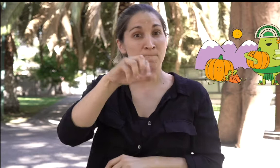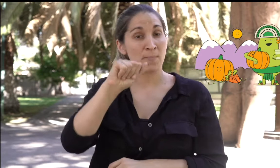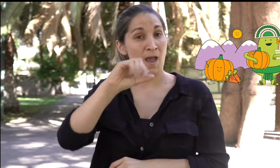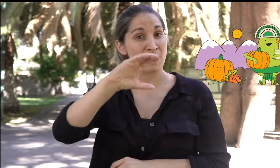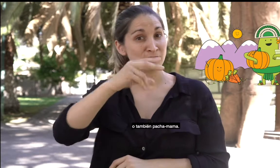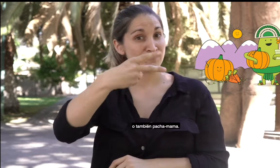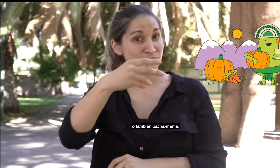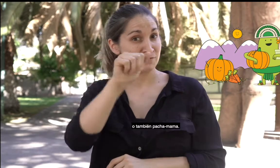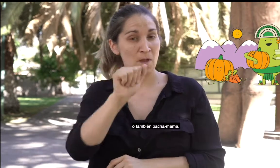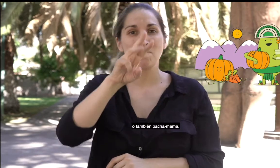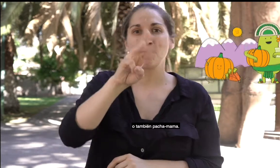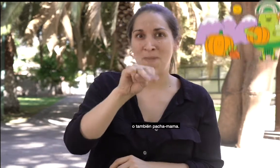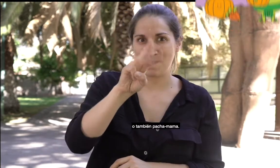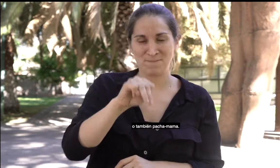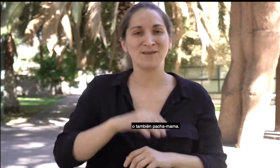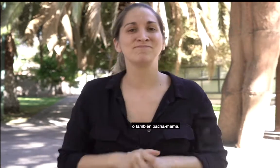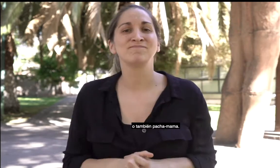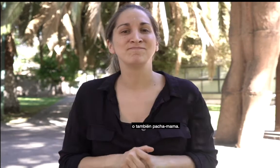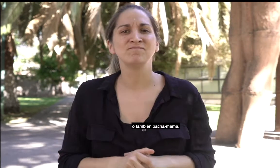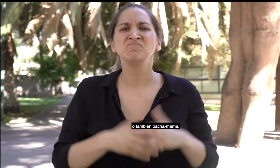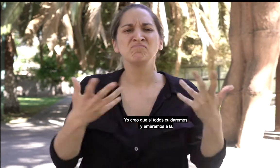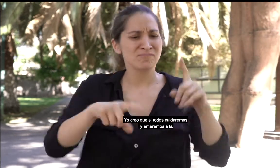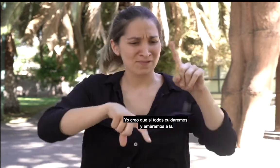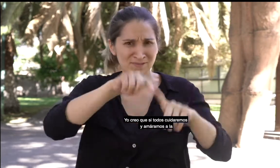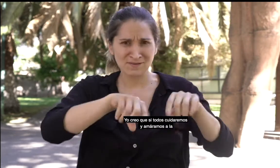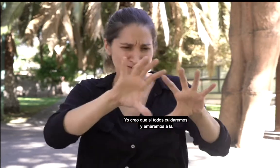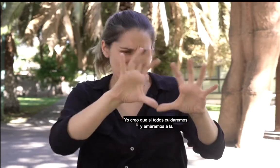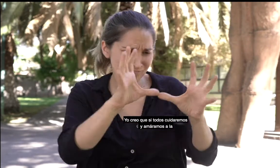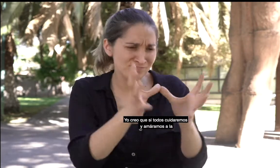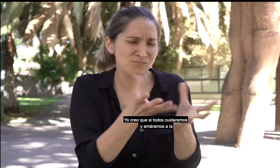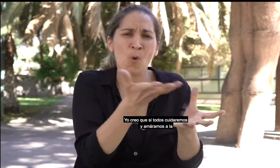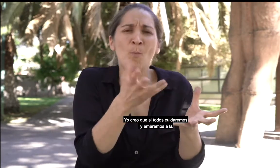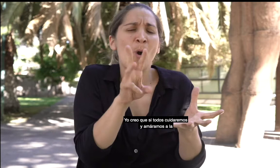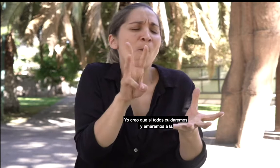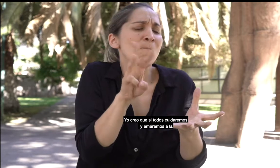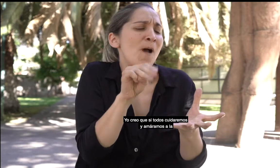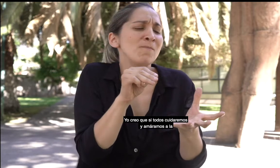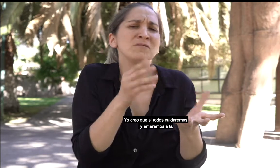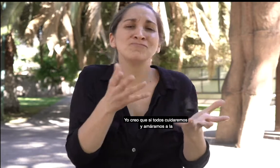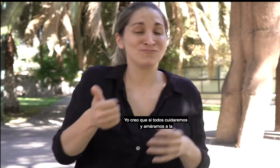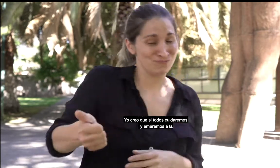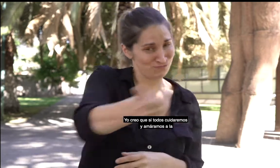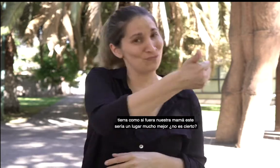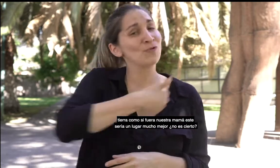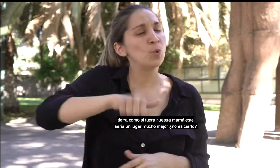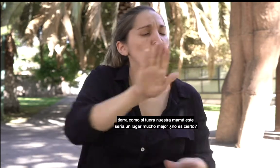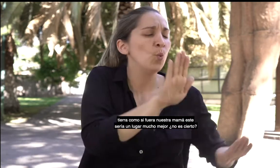O también Pachamama. Yo creo que si todos cuidáramos y amáramos a la tierra como si